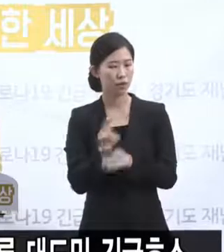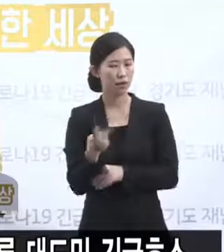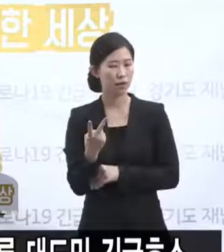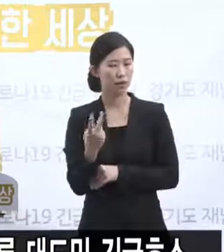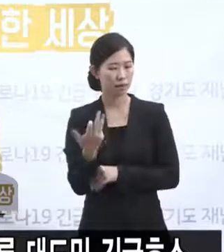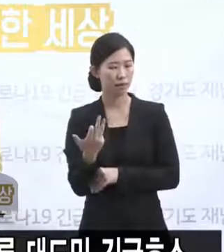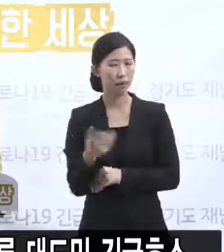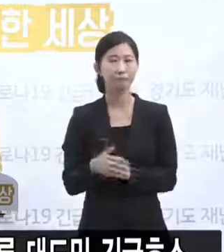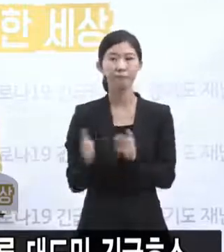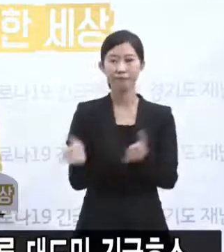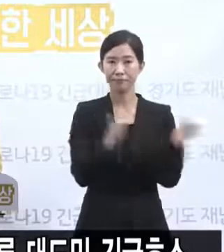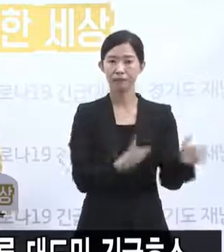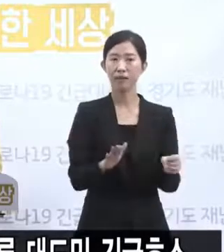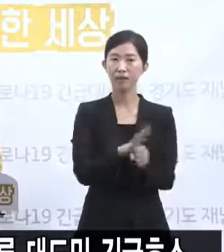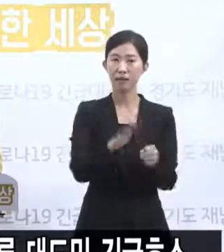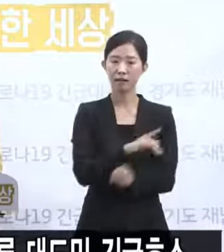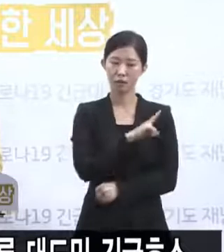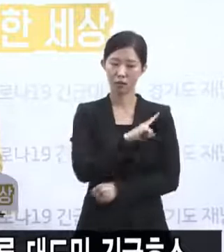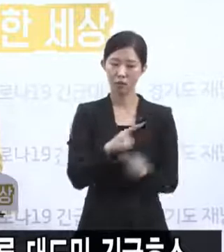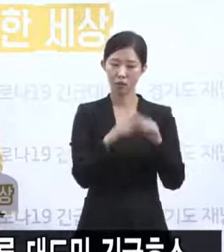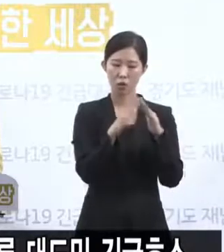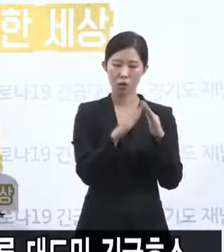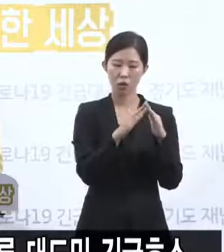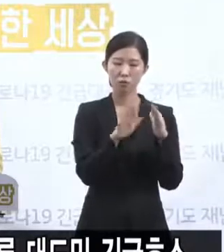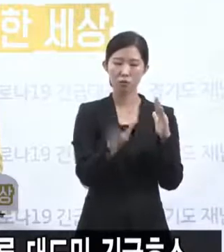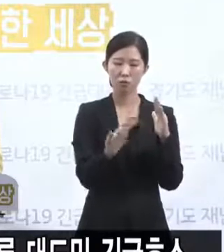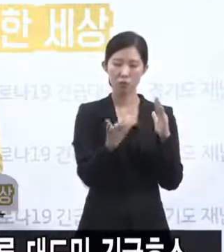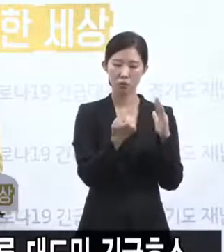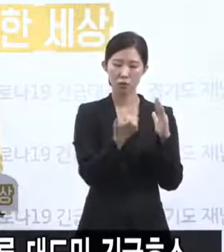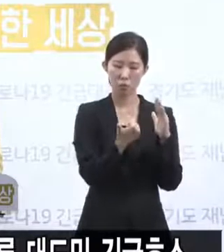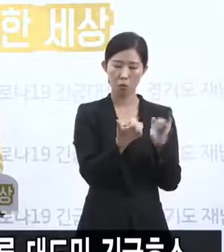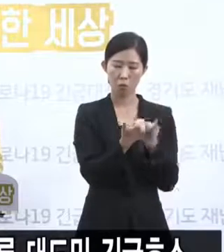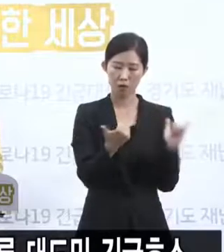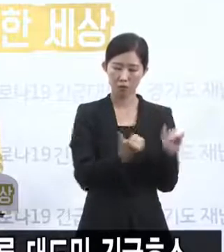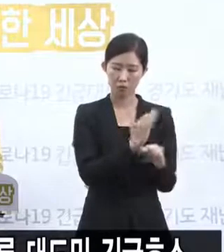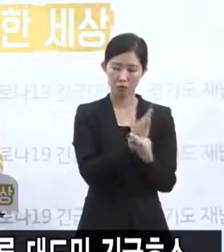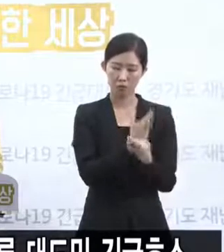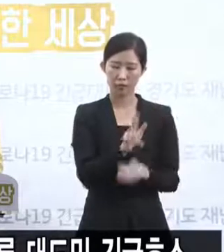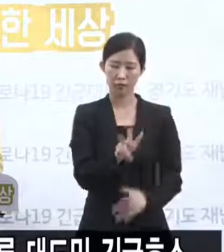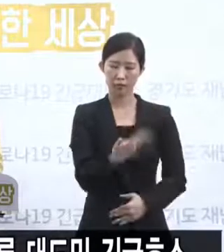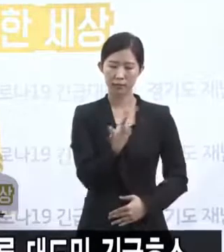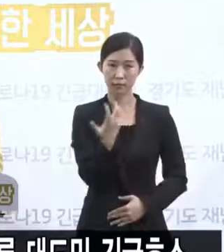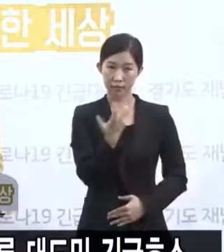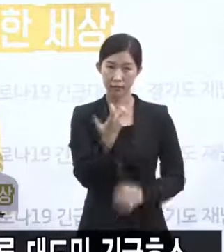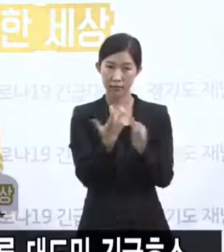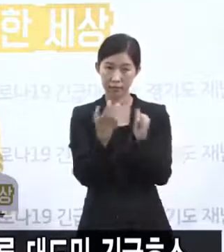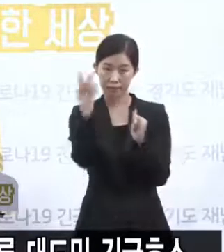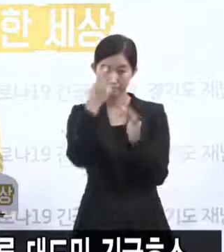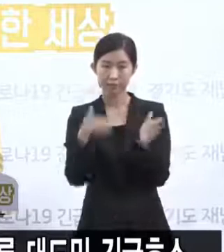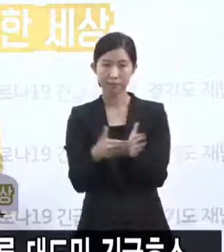사랑제일교회는 955명의 대상자 중에서 770명을 검사했는데